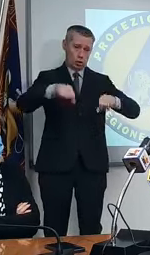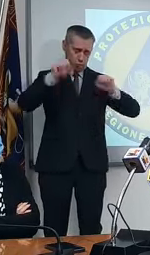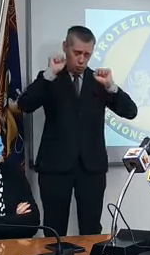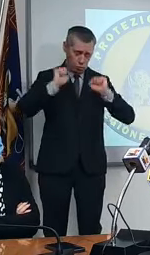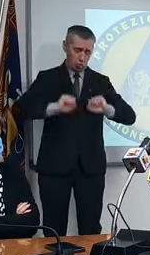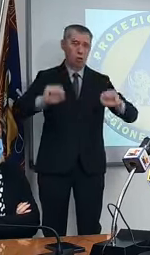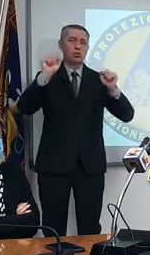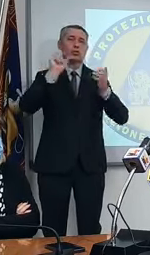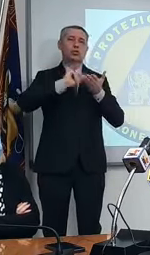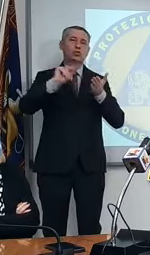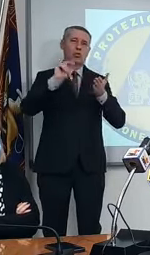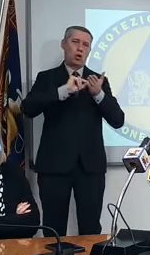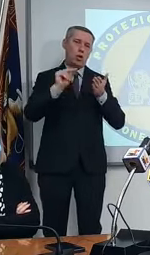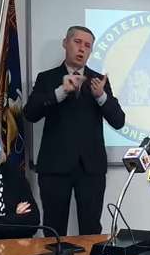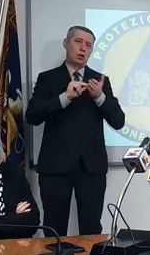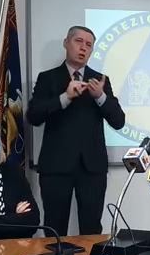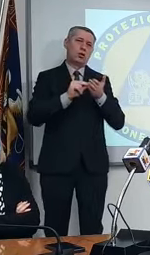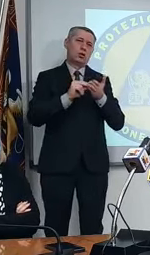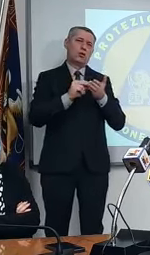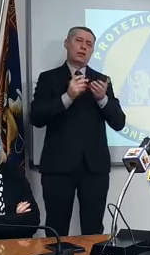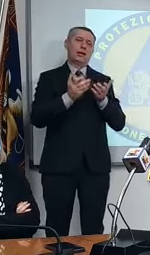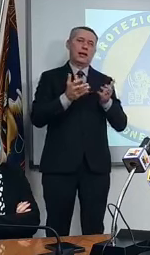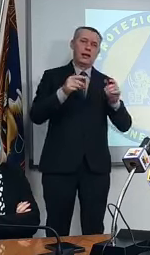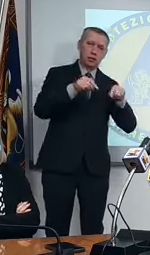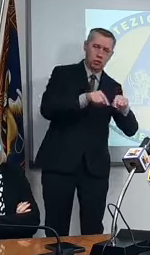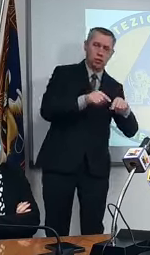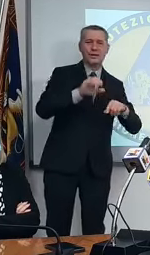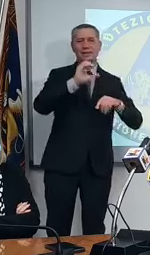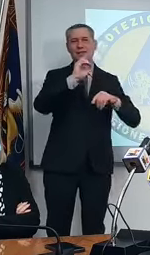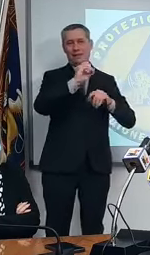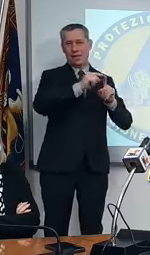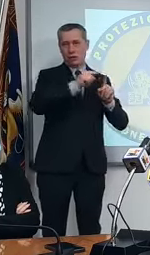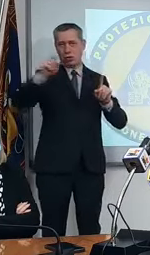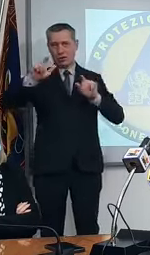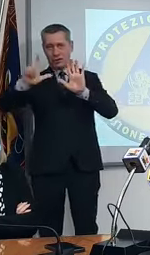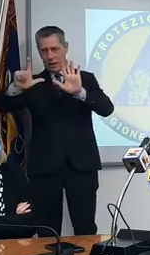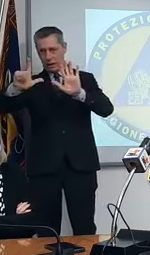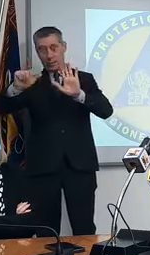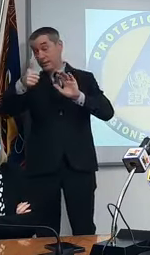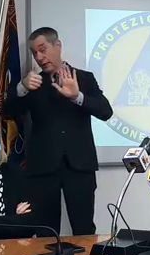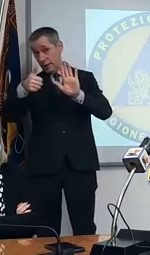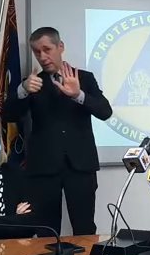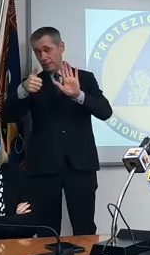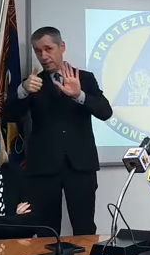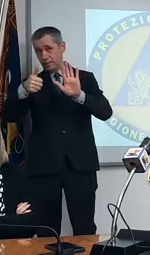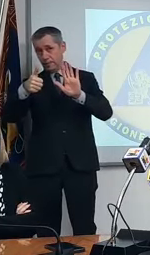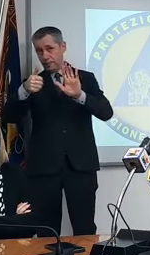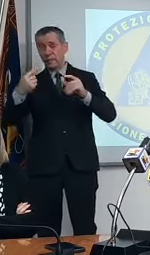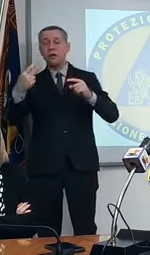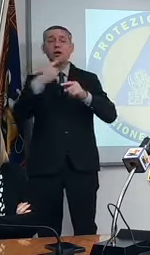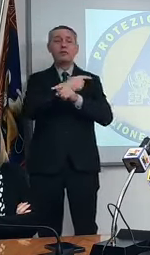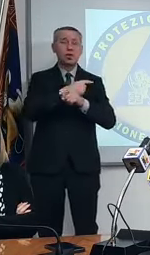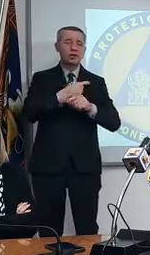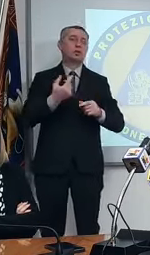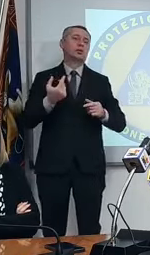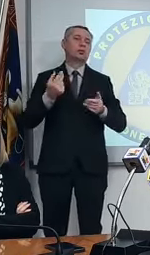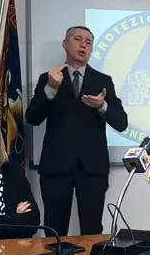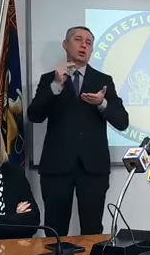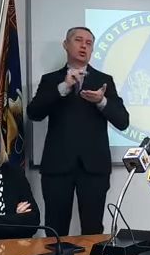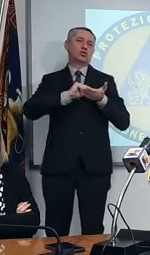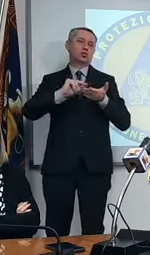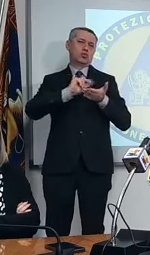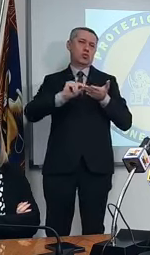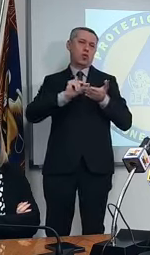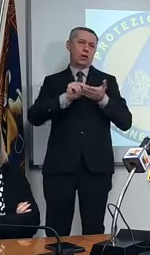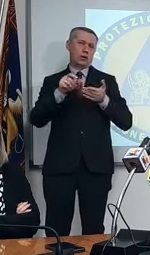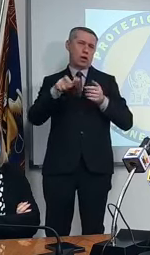aprire i nido e gli 06. Per quanto riguarda invece le scuole dell'obbligo, si va direttamente